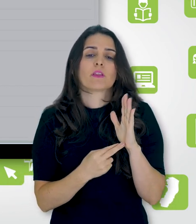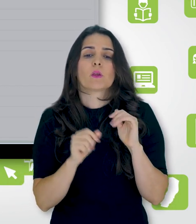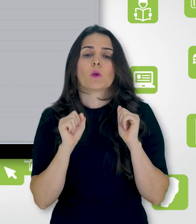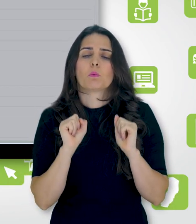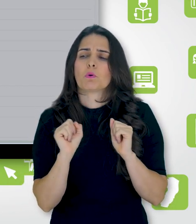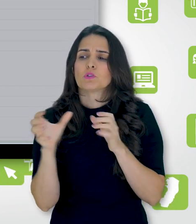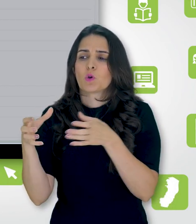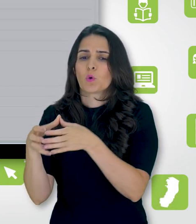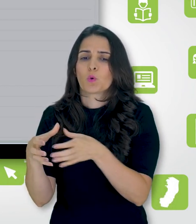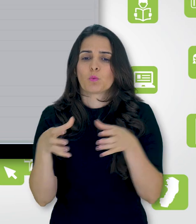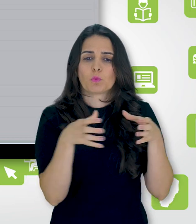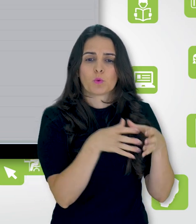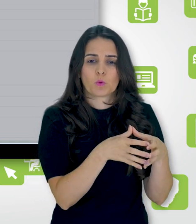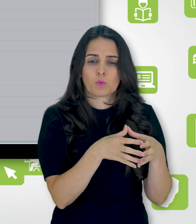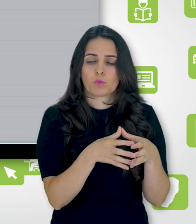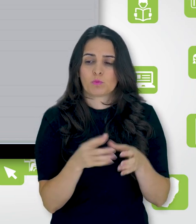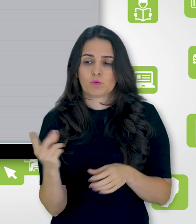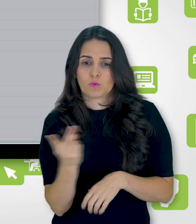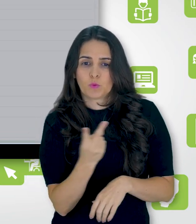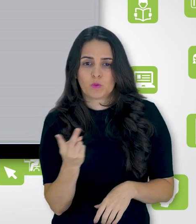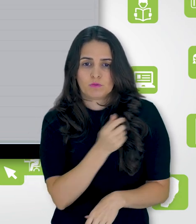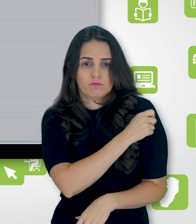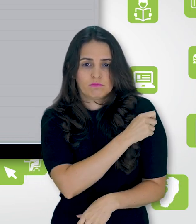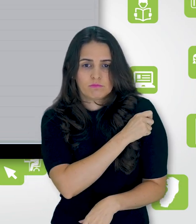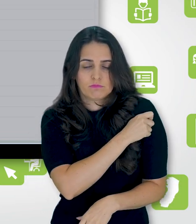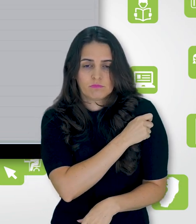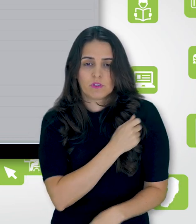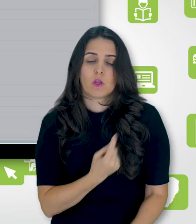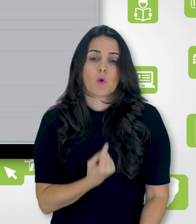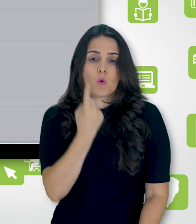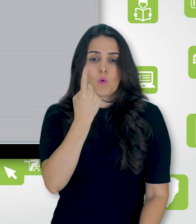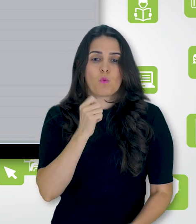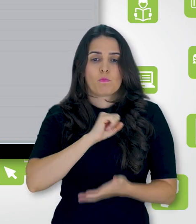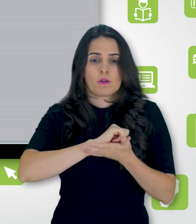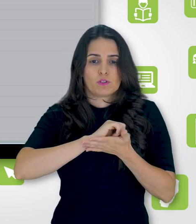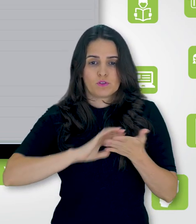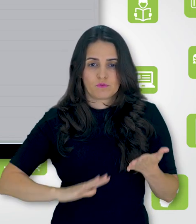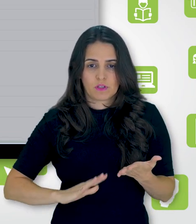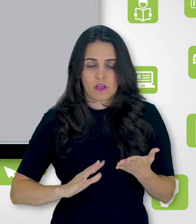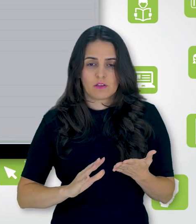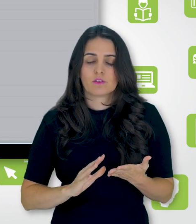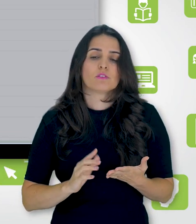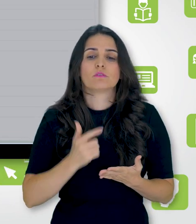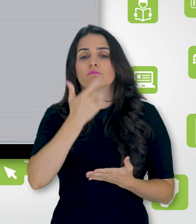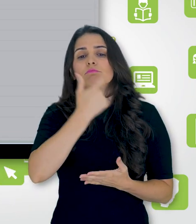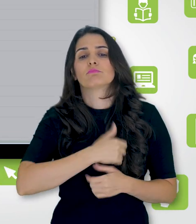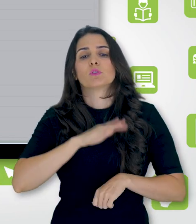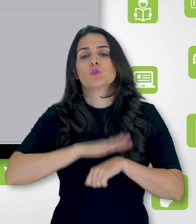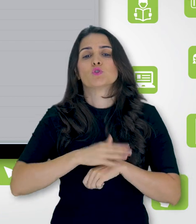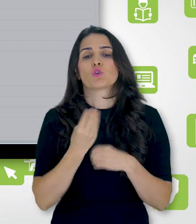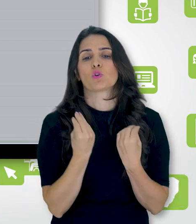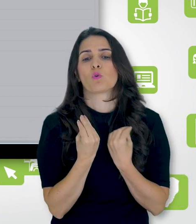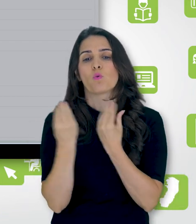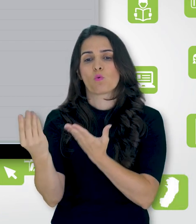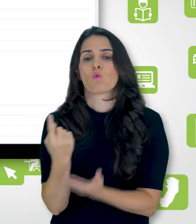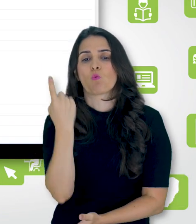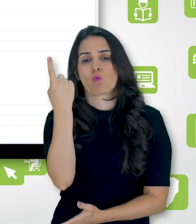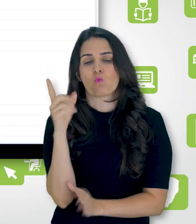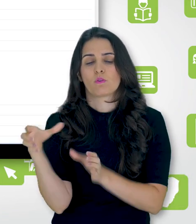turmas, e uma determinada atividade ou um determinado material vai ser somente para esta turma.